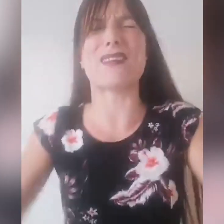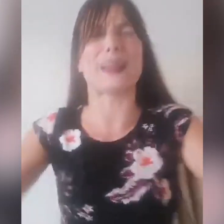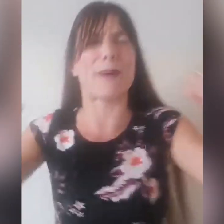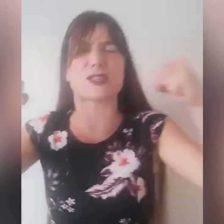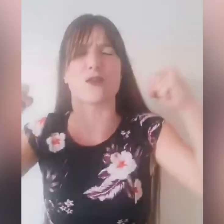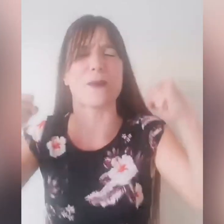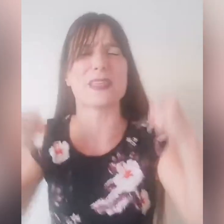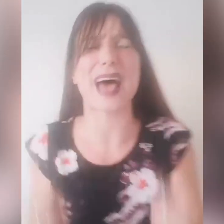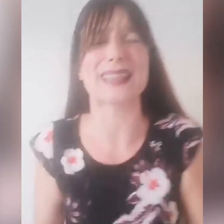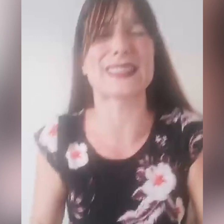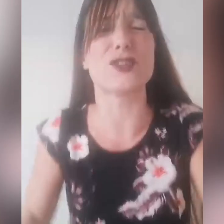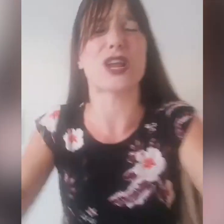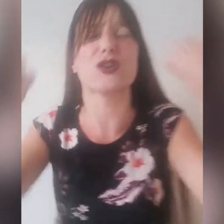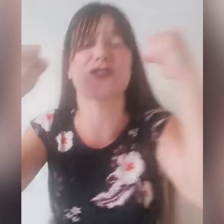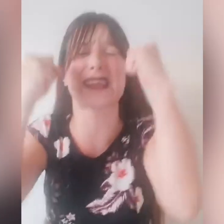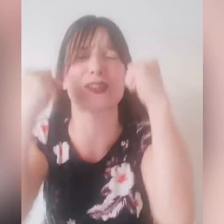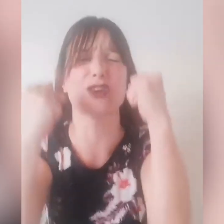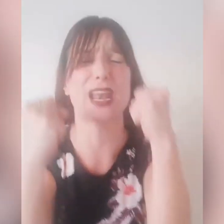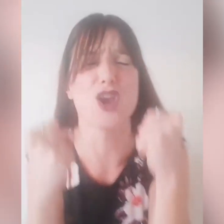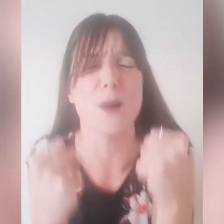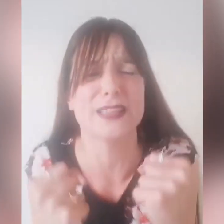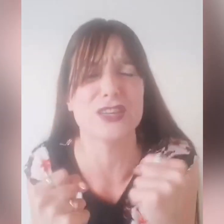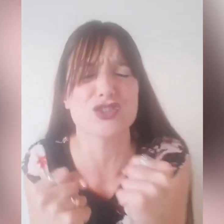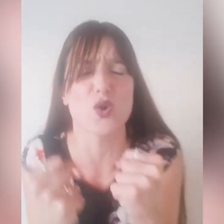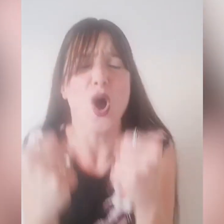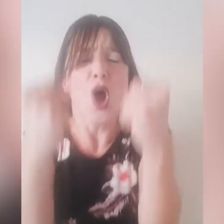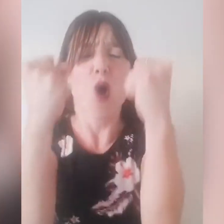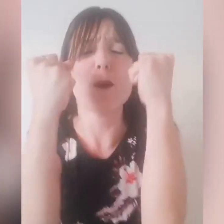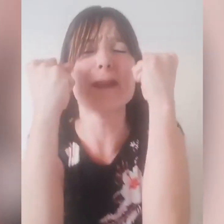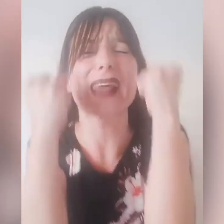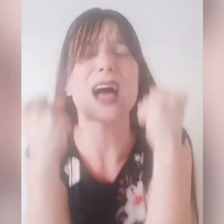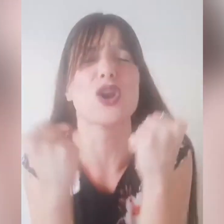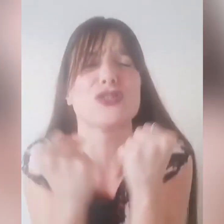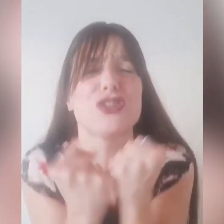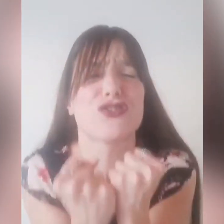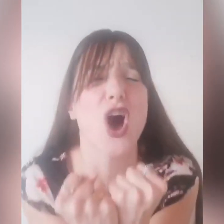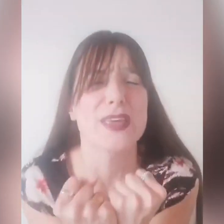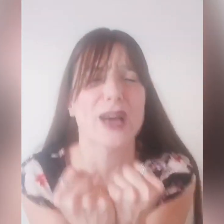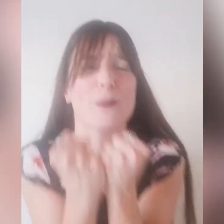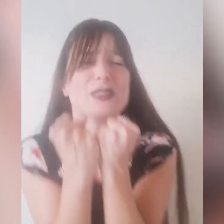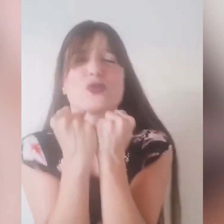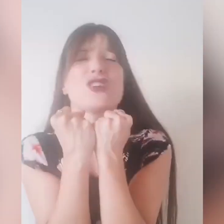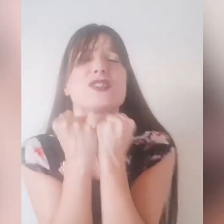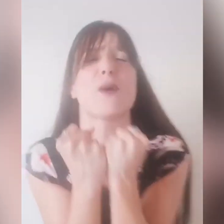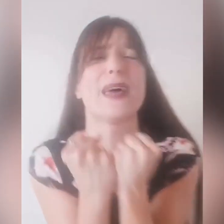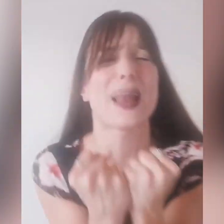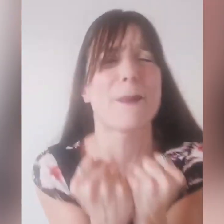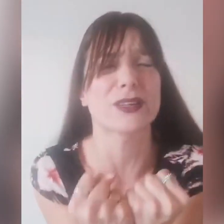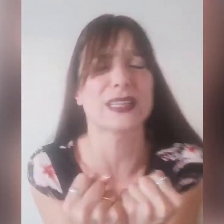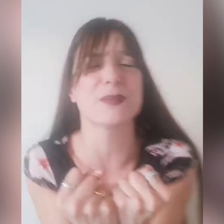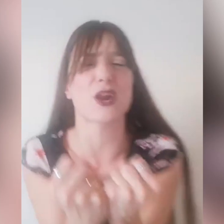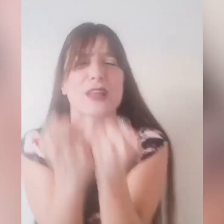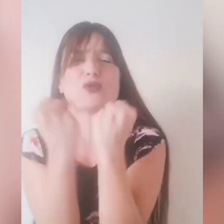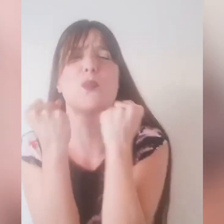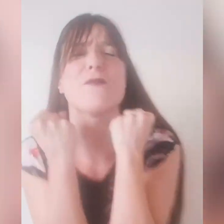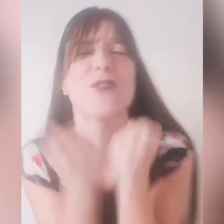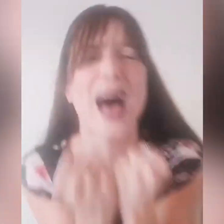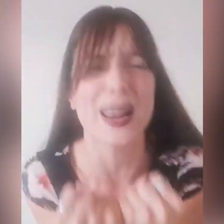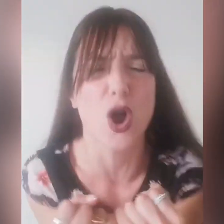avete perso familiari, Signore io ti chiedo nel nome di Gesù un miracolo di gioia, come è successo con me nella morte di mia nonna, tu puoi farlo,